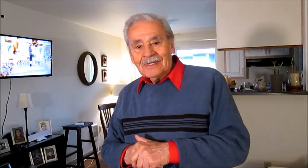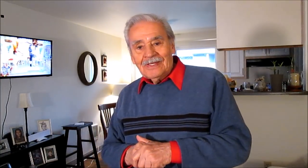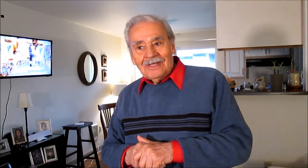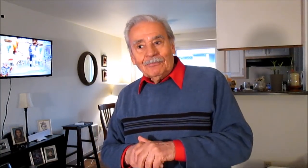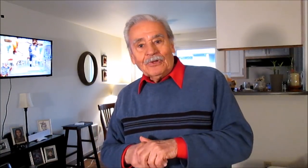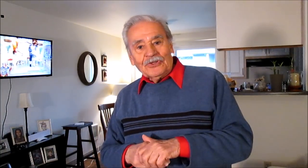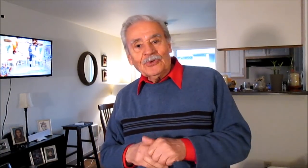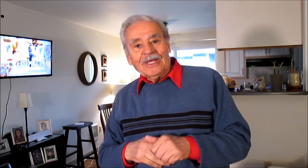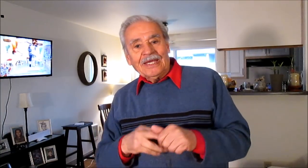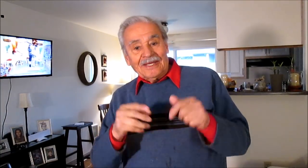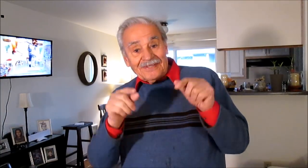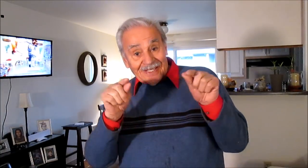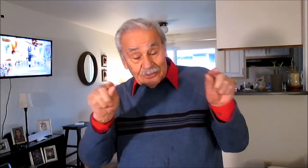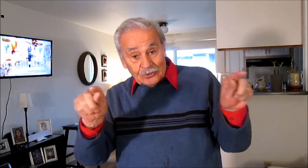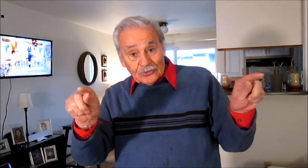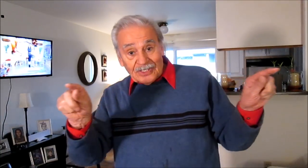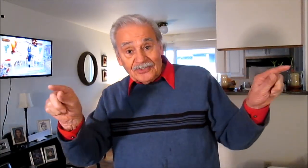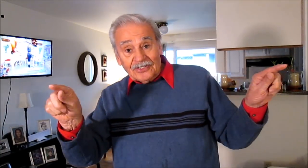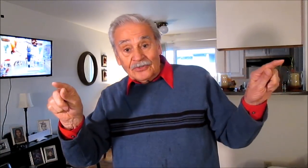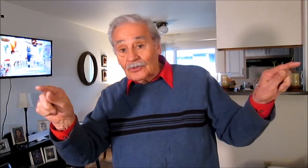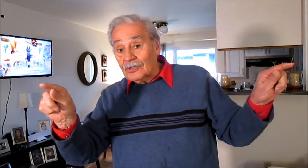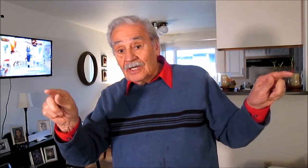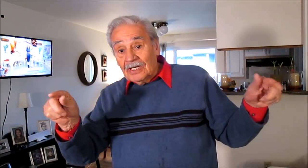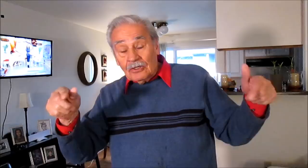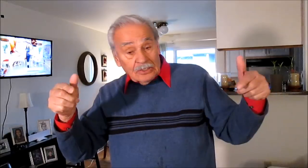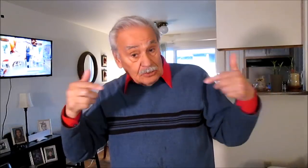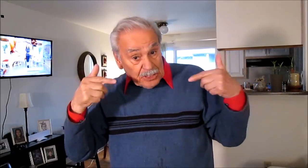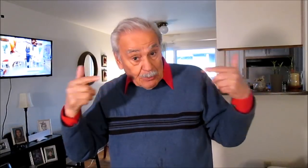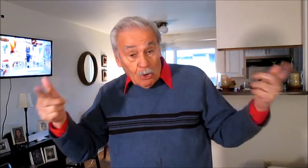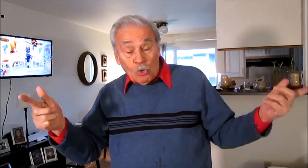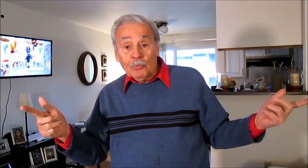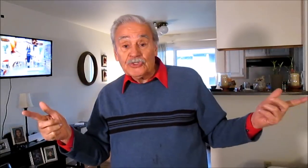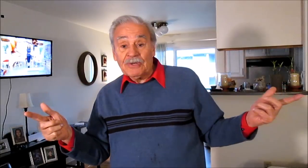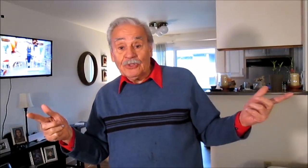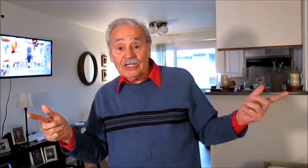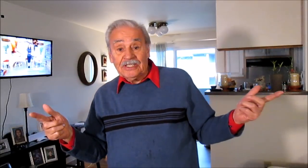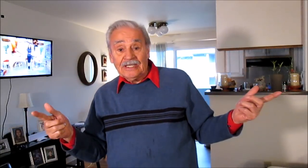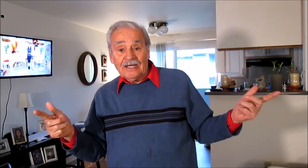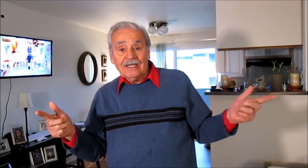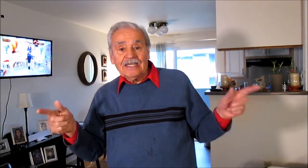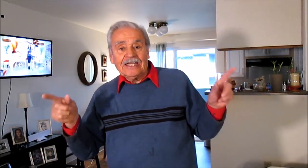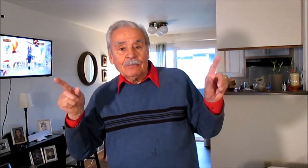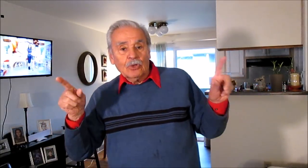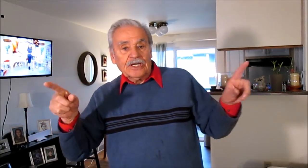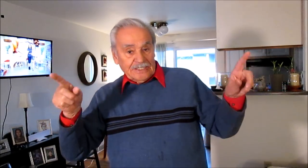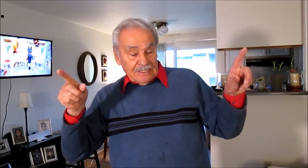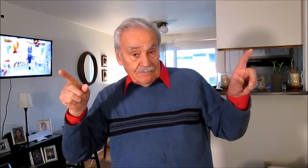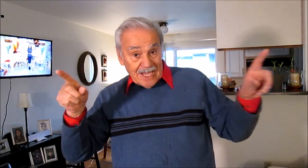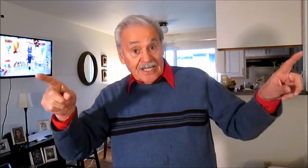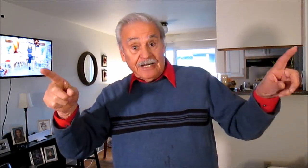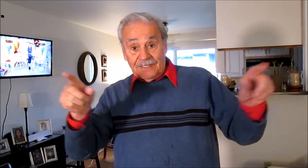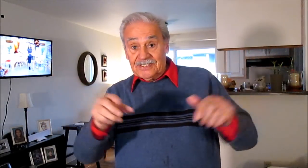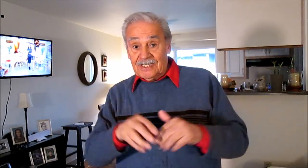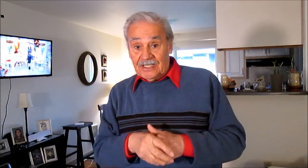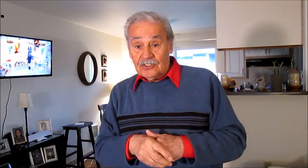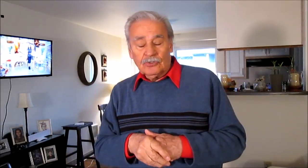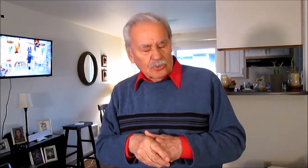por eso hay que hacer esto que estoy haciendo yo que lo hago con mucha modestia y que vos que tenés más capacidad que yo estoy